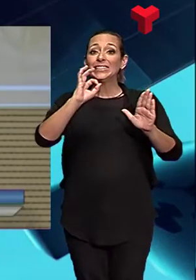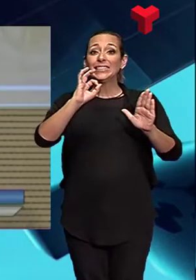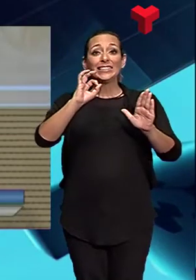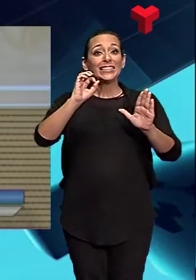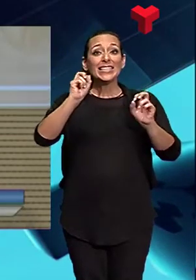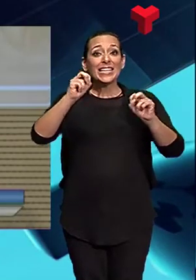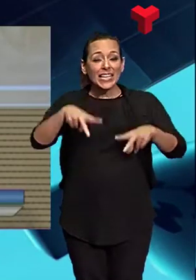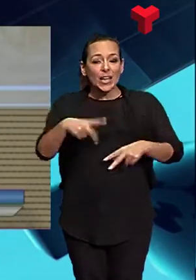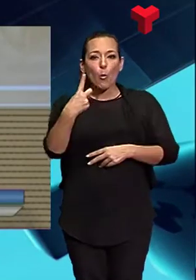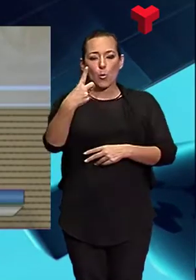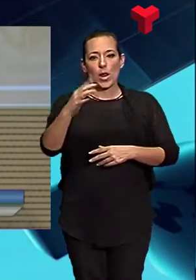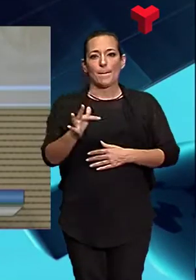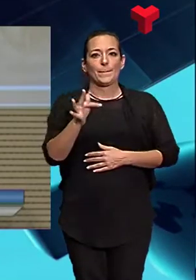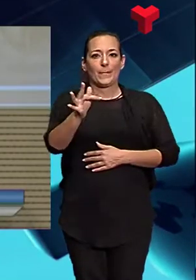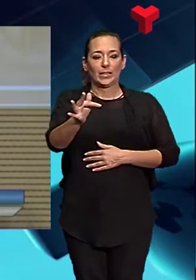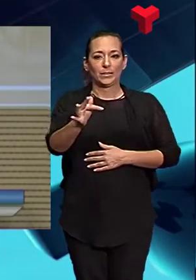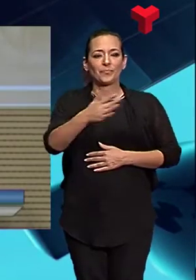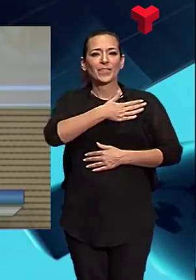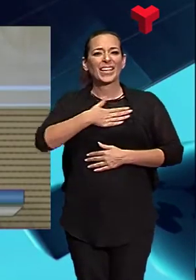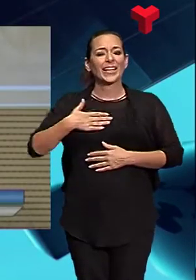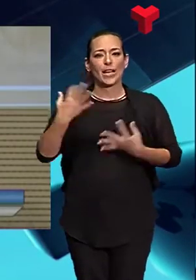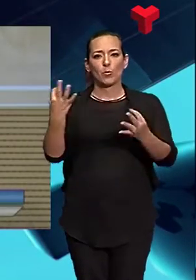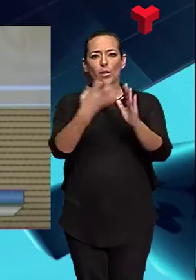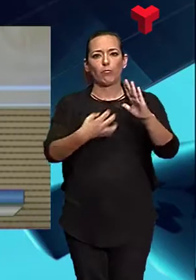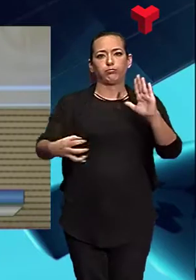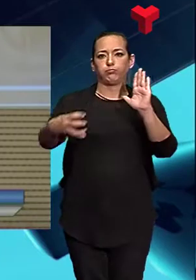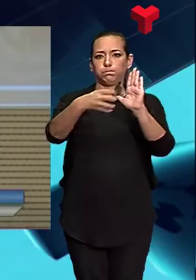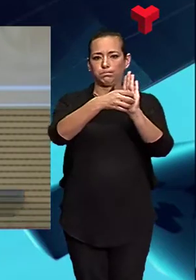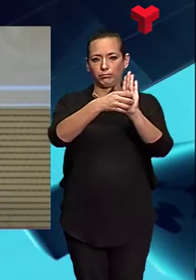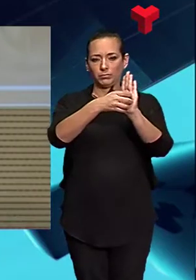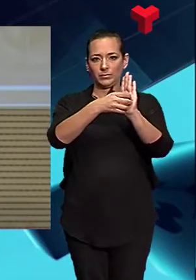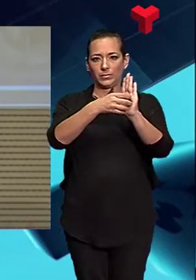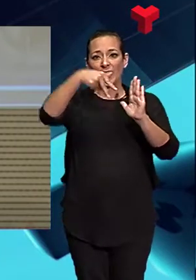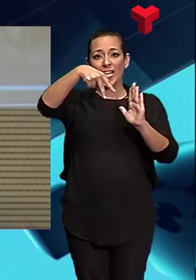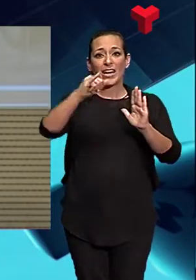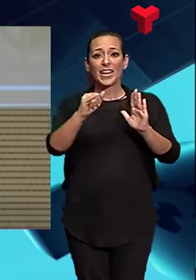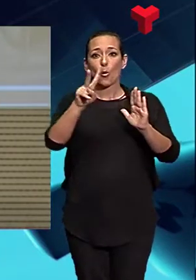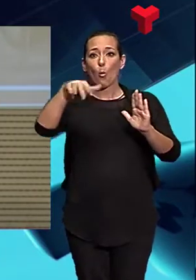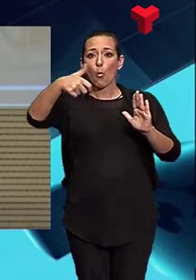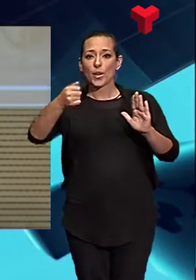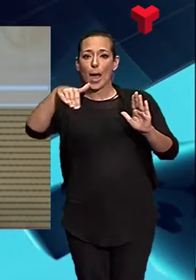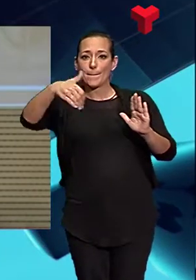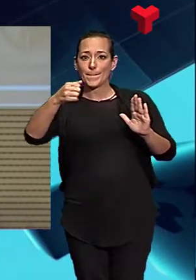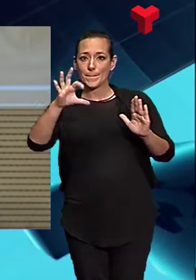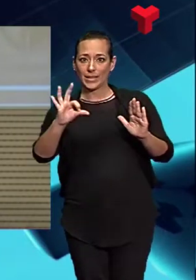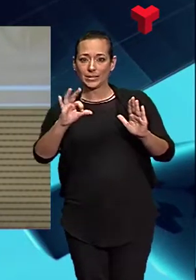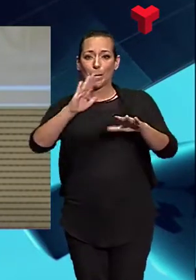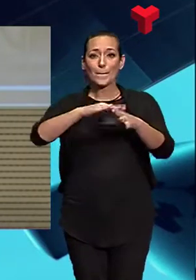la campanya d'este año, hemos querido incorporar el hashtag ni una més, con el objetivo de llegar también a la población